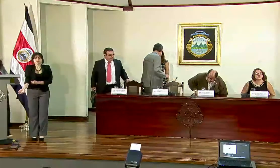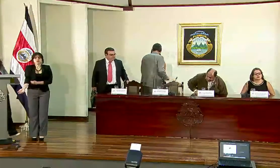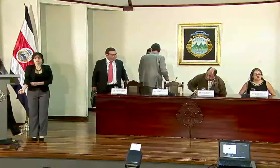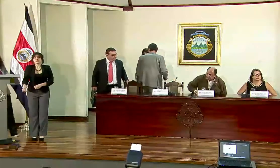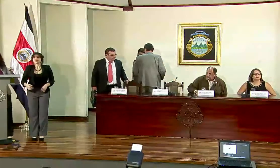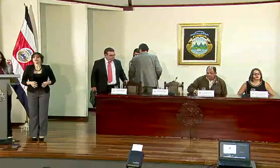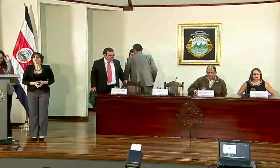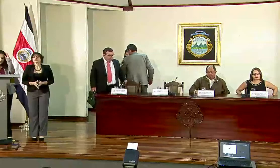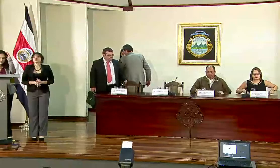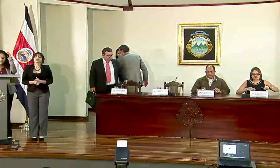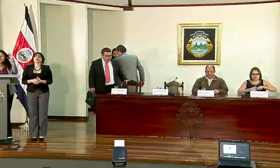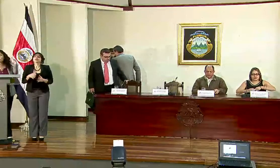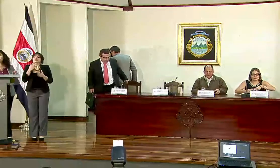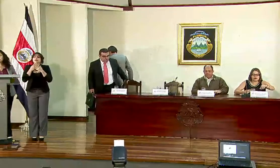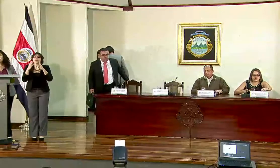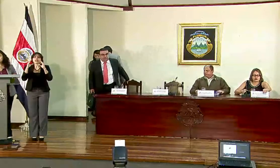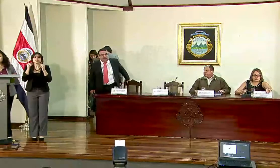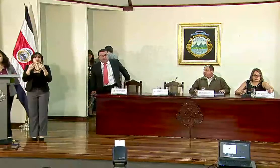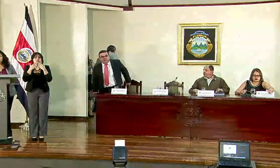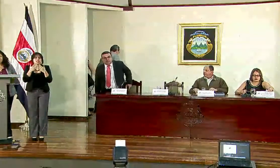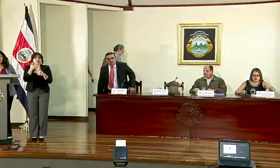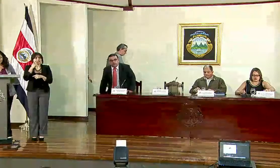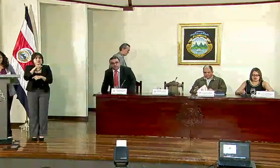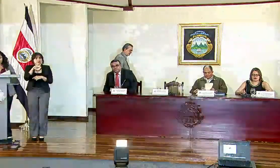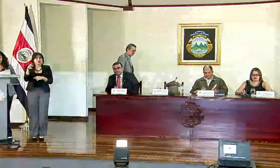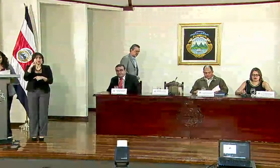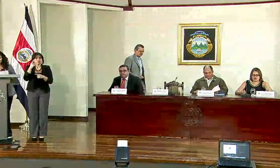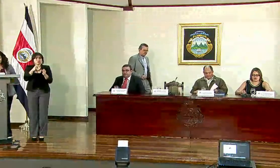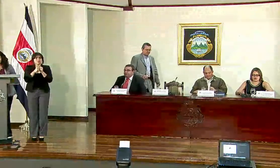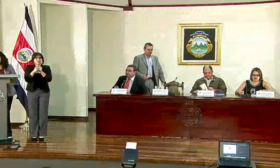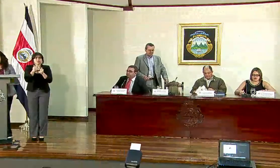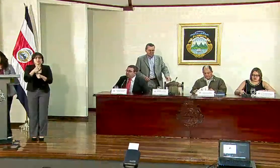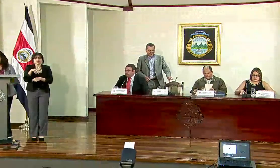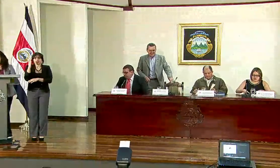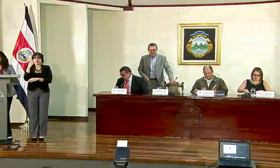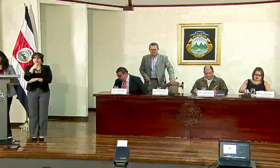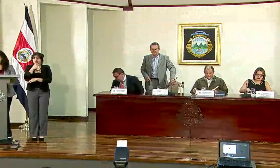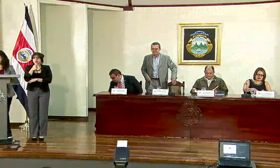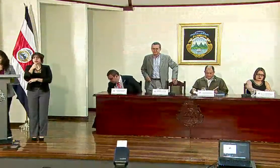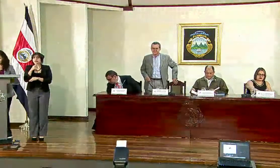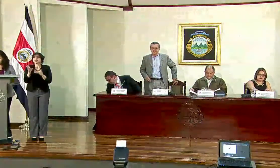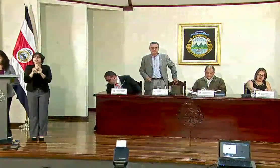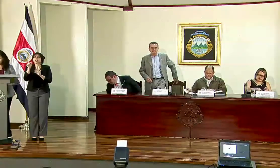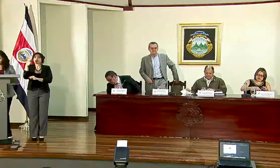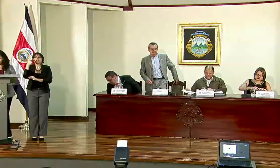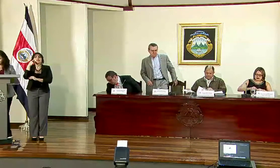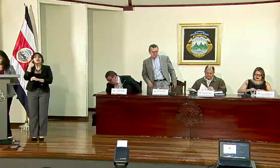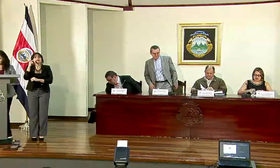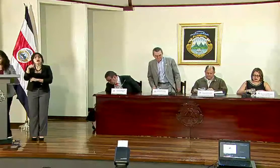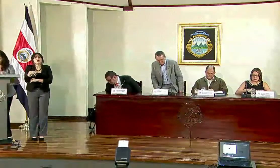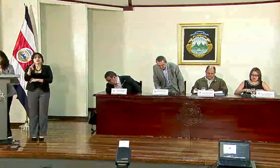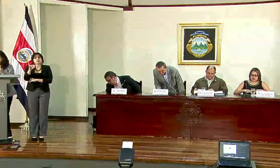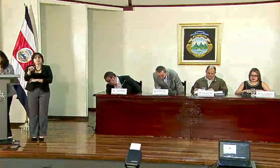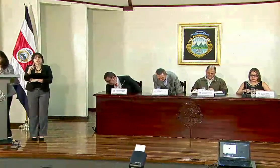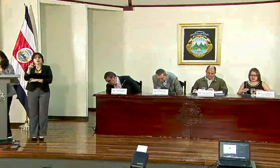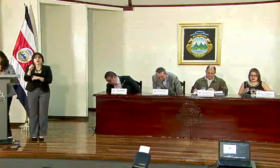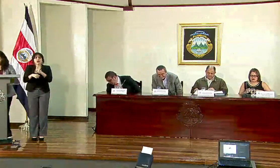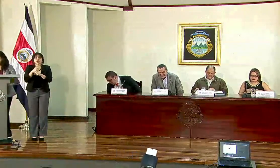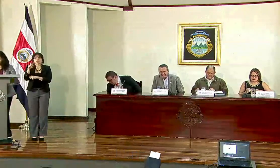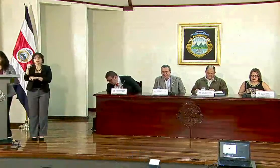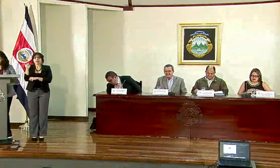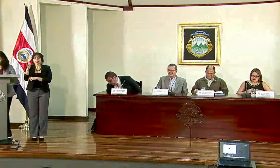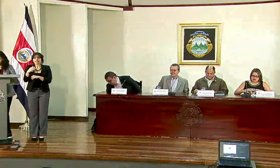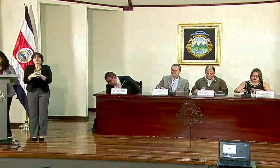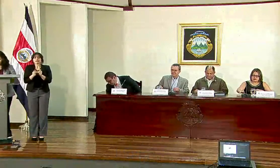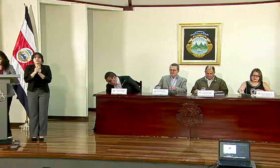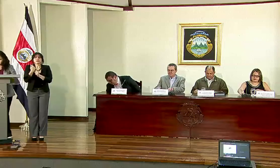Muy buenas tardes, muchísimas gracias colegas por acompañarnos en esta conferencia de prensa del Consejo de Gobierno para hoy 7 de julio de 2015.